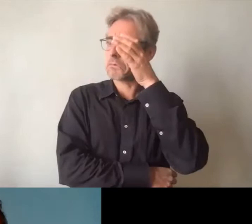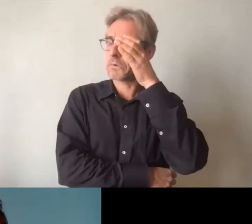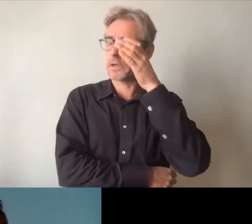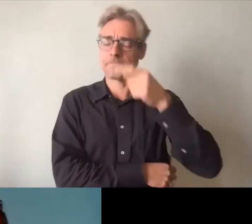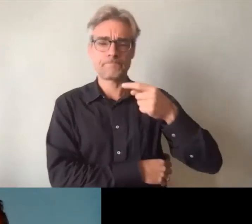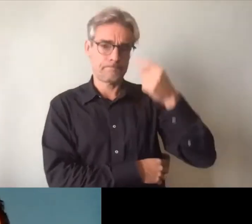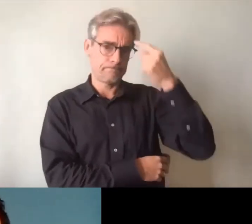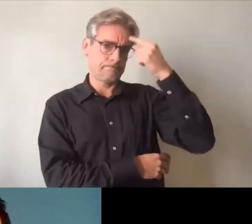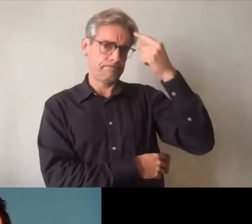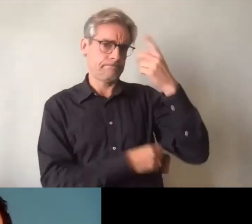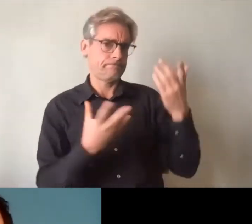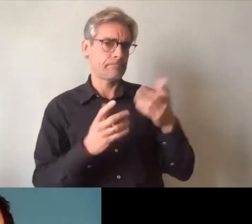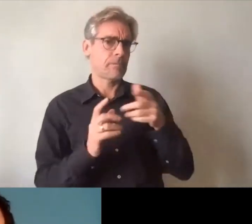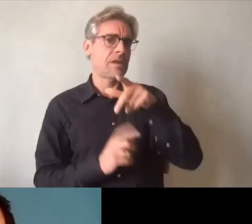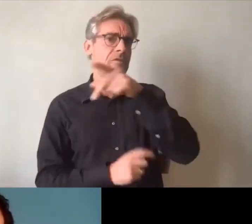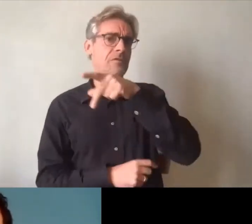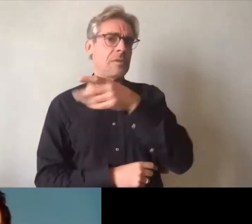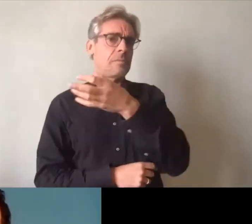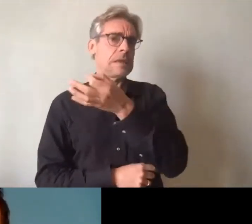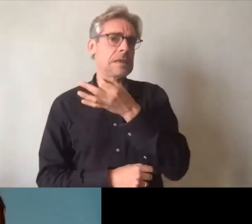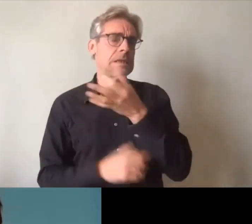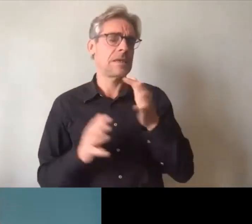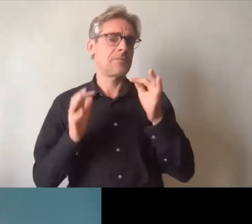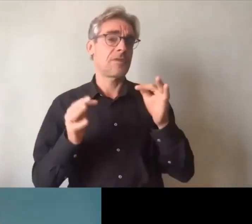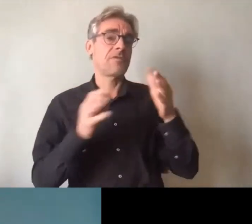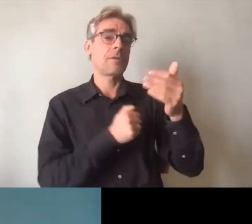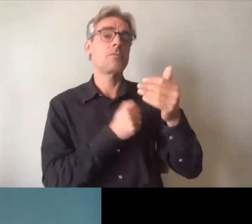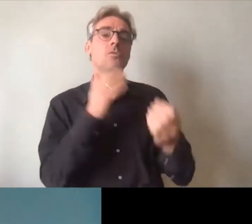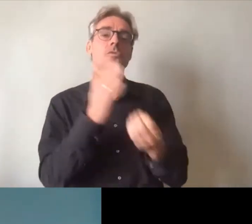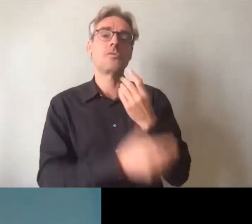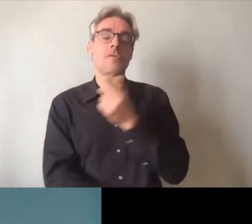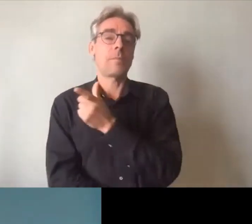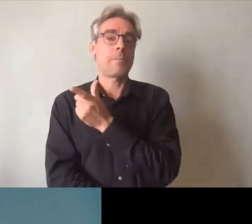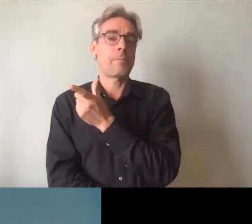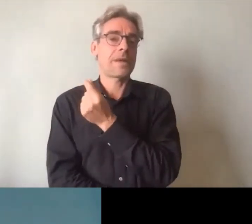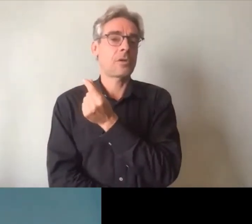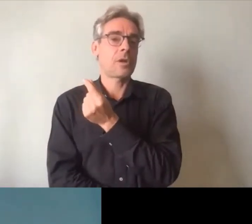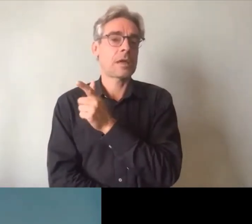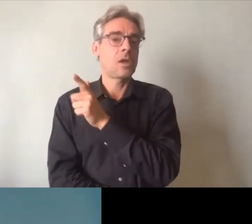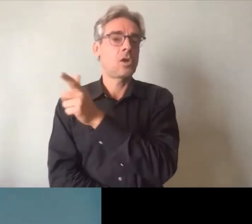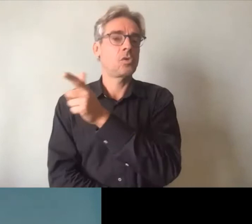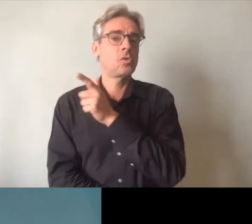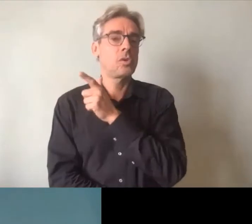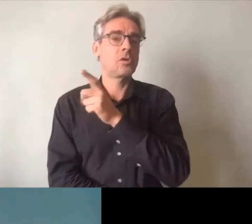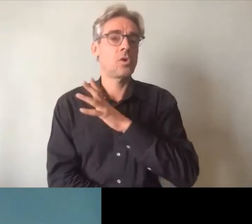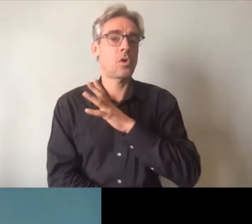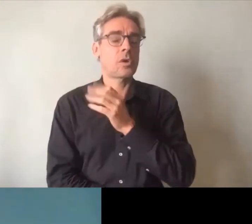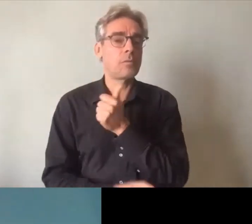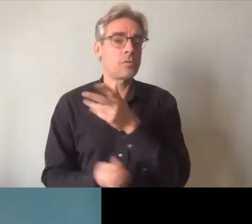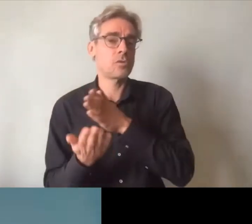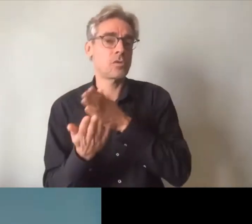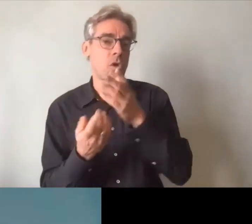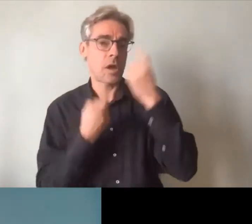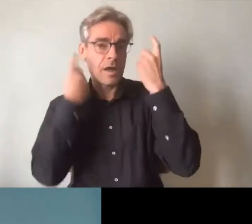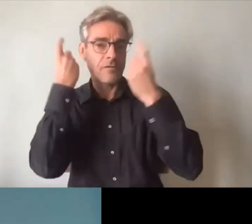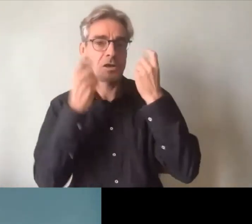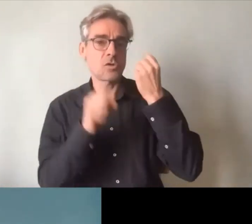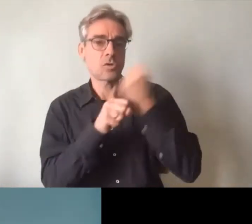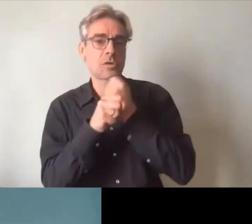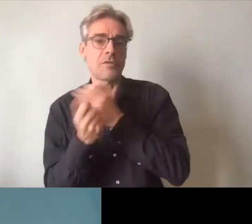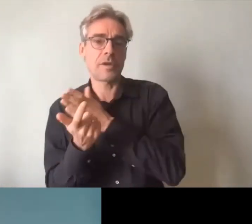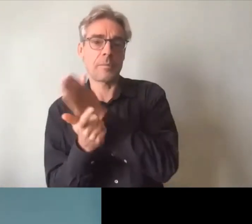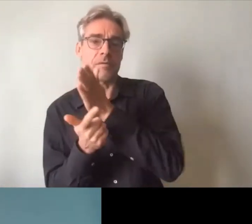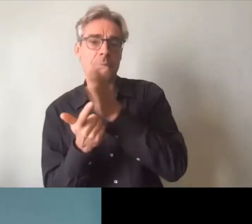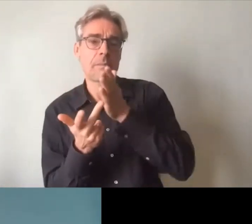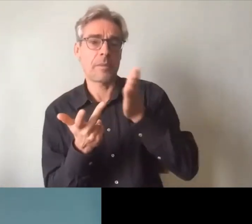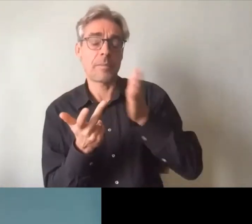Philippe évoquait le fait que effectivement dans le cadre de notre coopération on a identifié un certain nombre d'axes de travail et je souhaitais